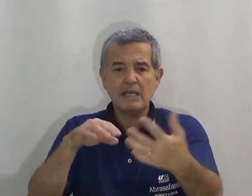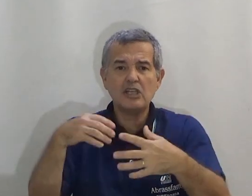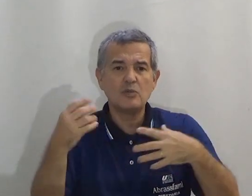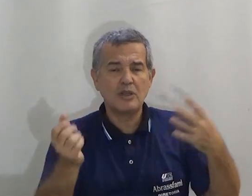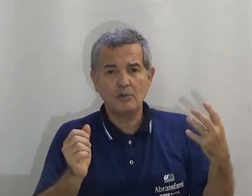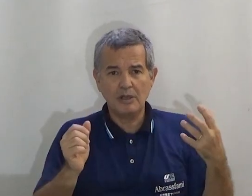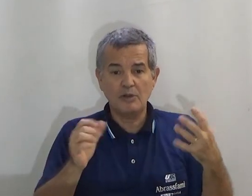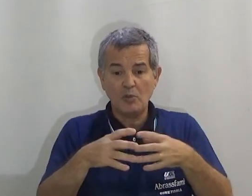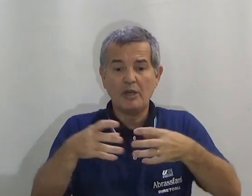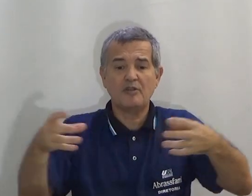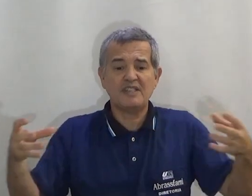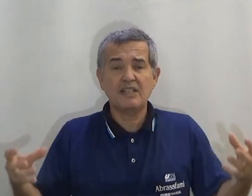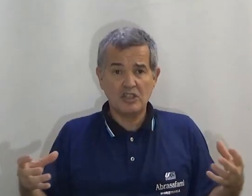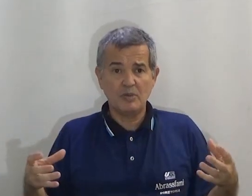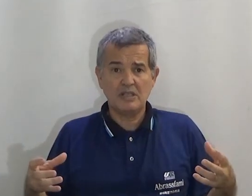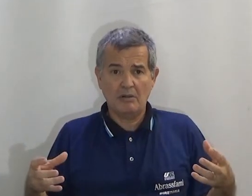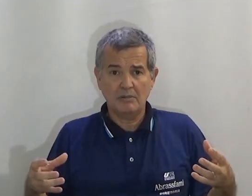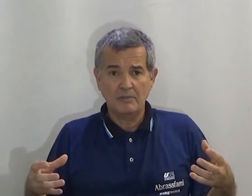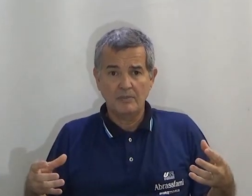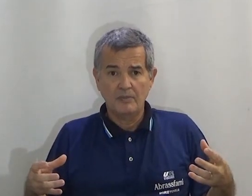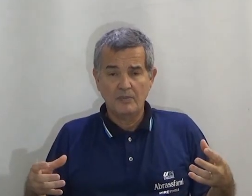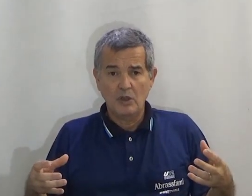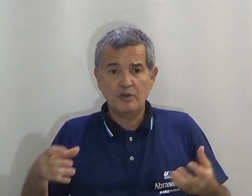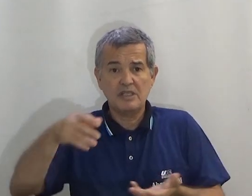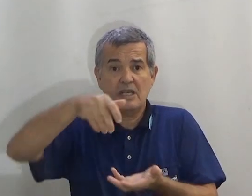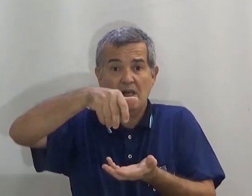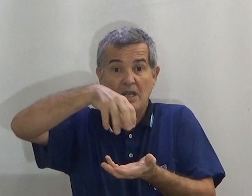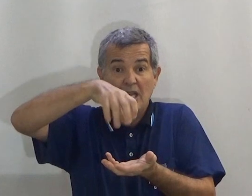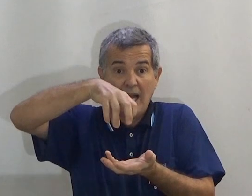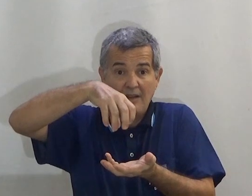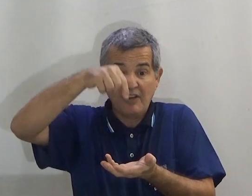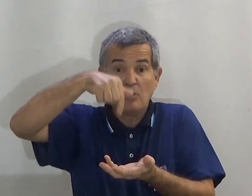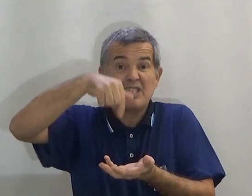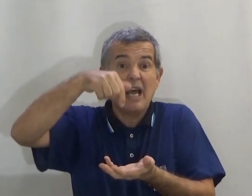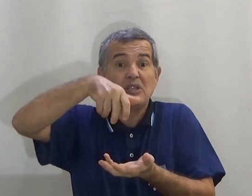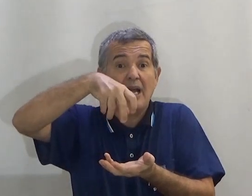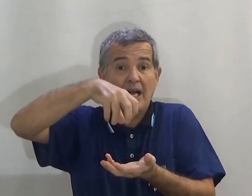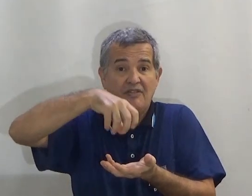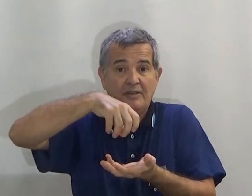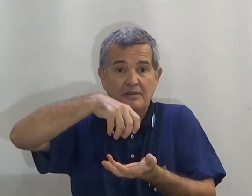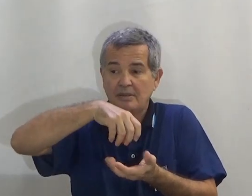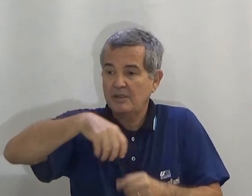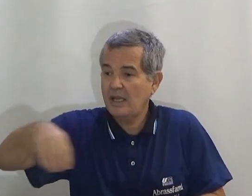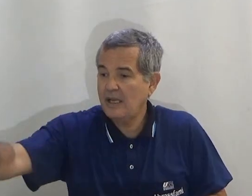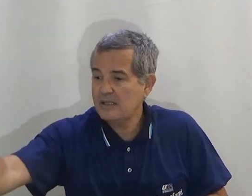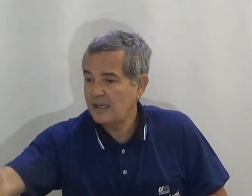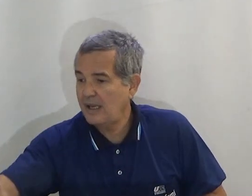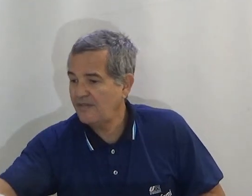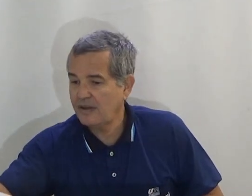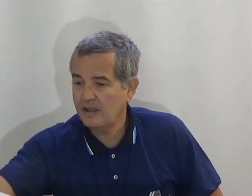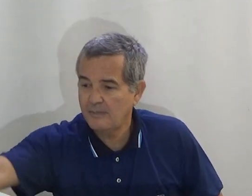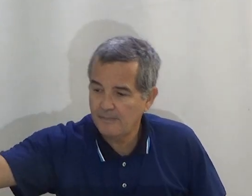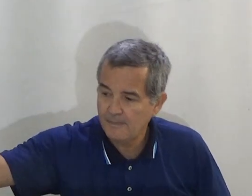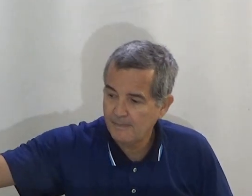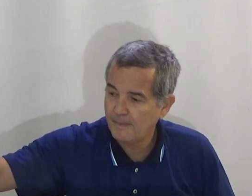este ritmo tranquilo. E como é que eu vou fazer a distribuição? Eu vou dizer. Garrafa. Que é o sinal de garrafa. Que é esta